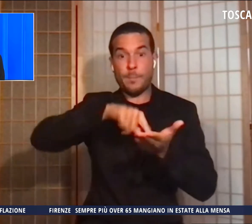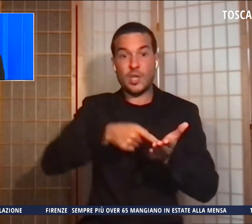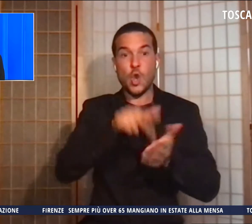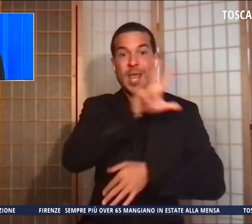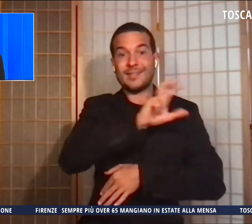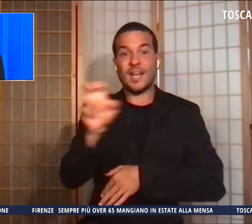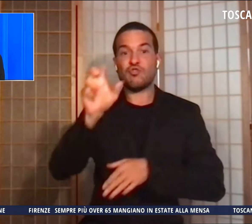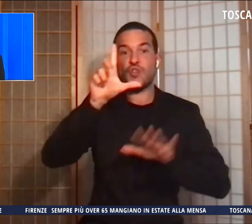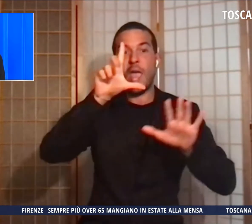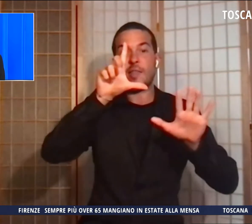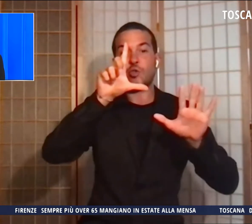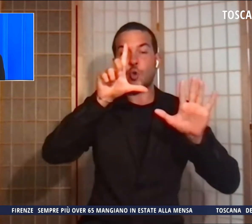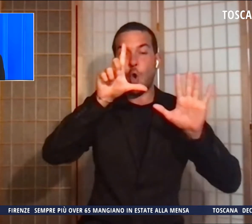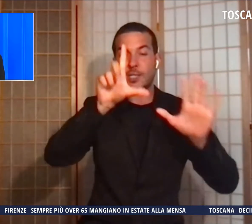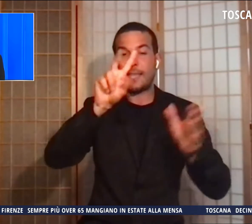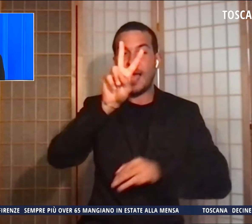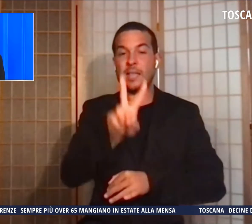positivi totali.